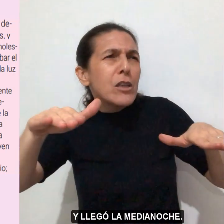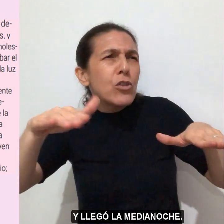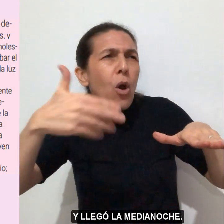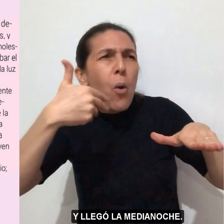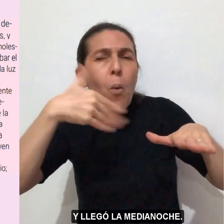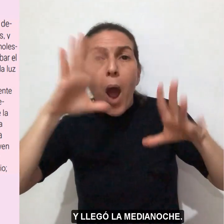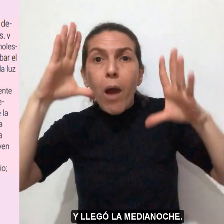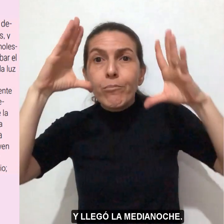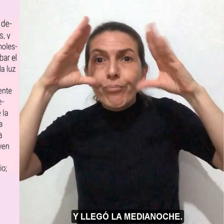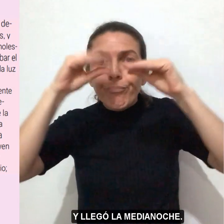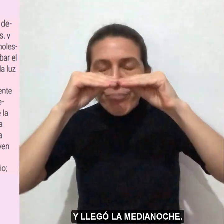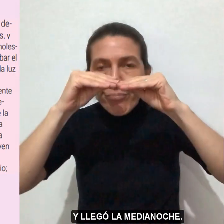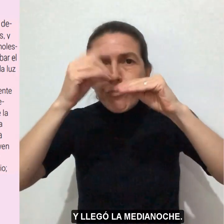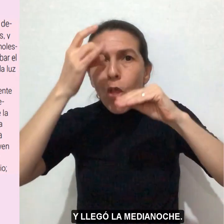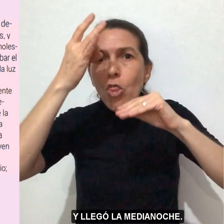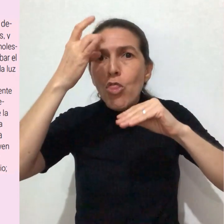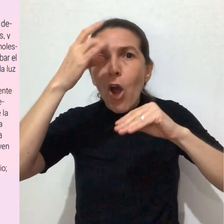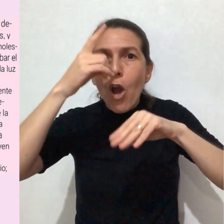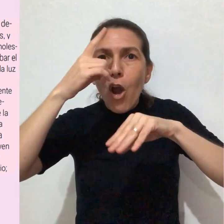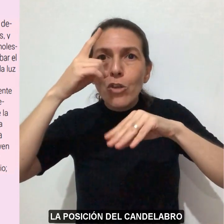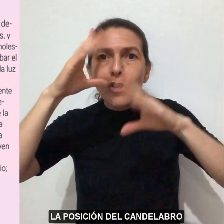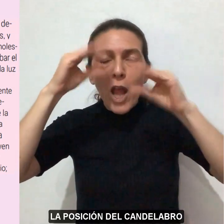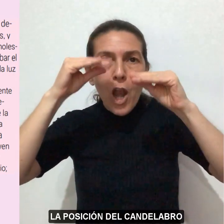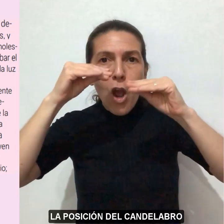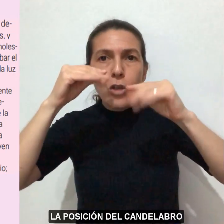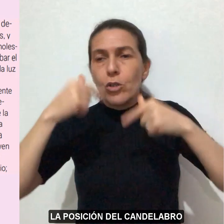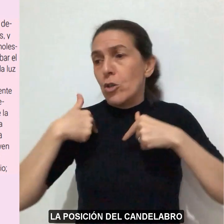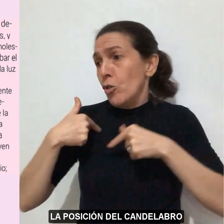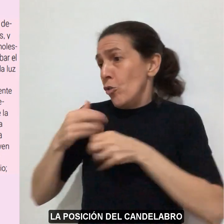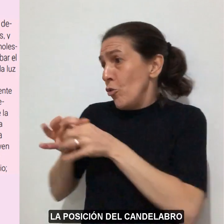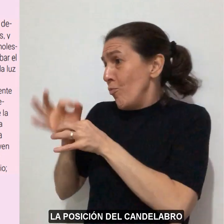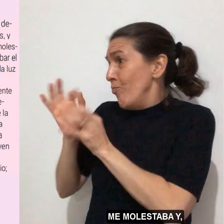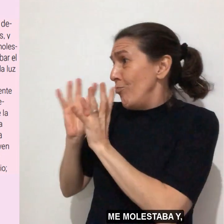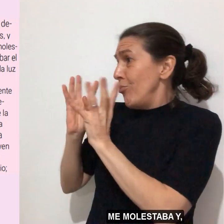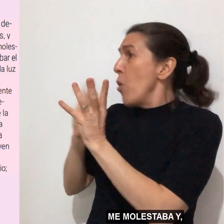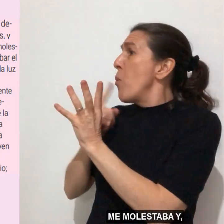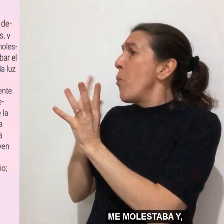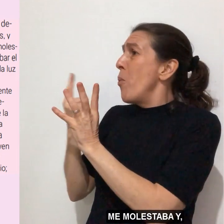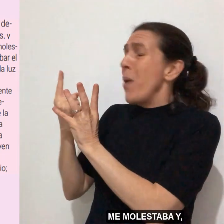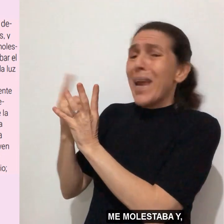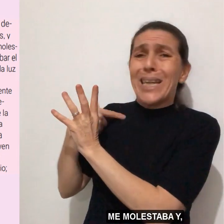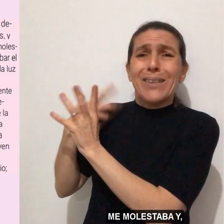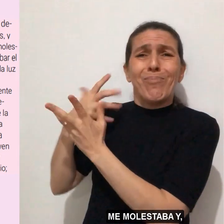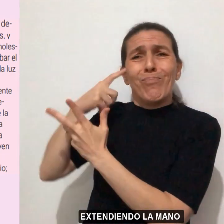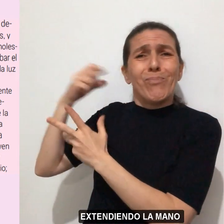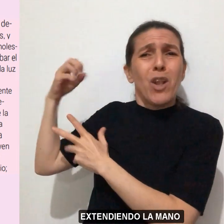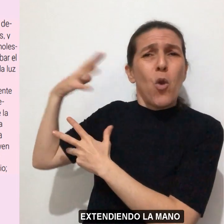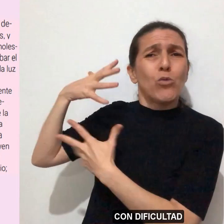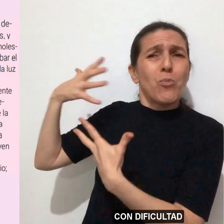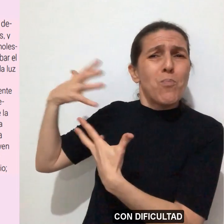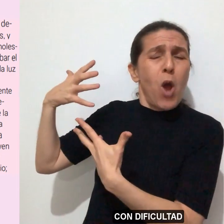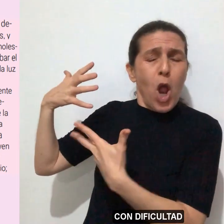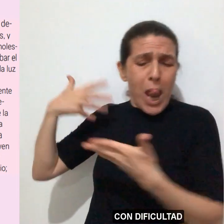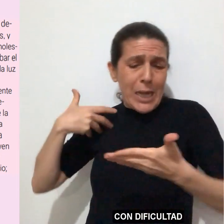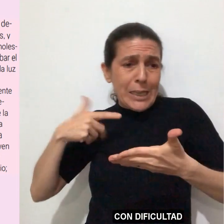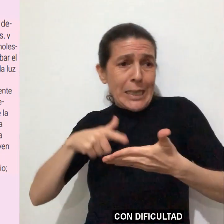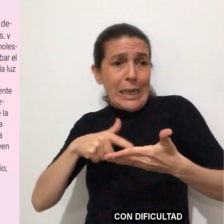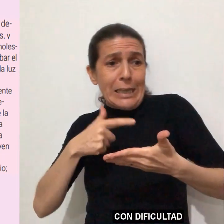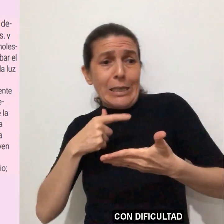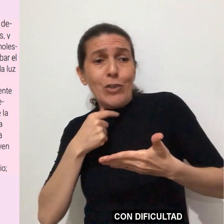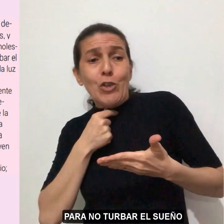y llegó la medianoche. La posición del candelabro me molestaba, y extendiendo la mano con